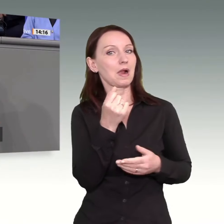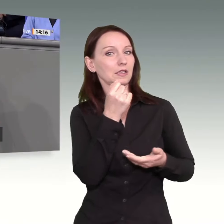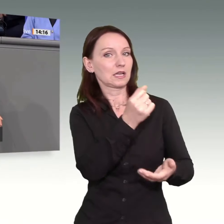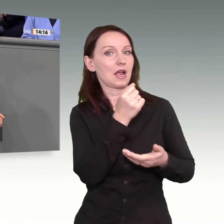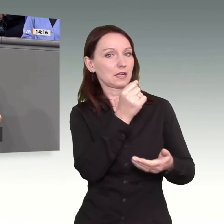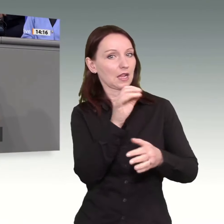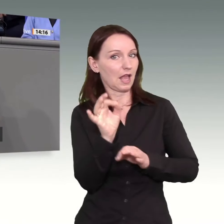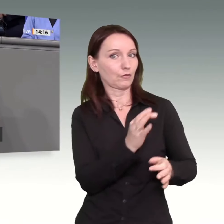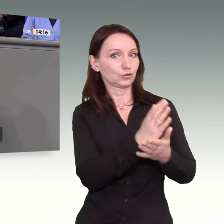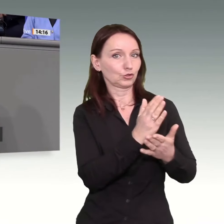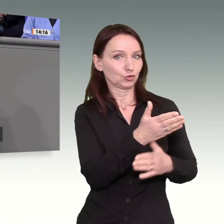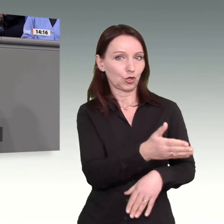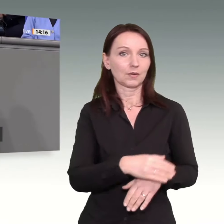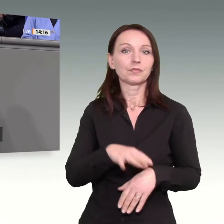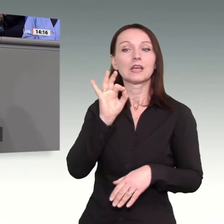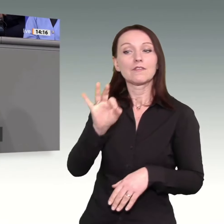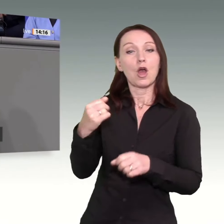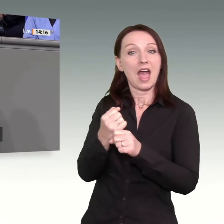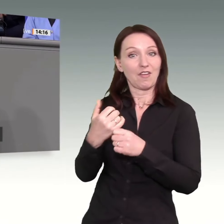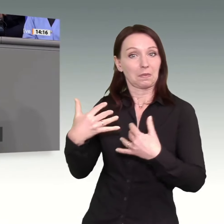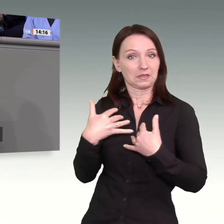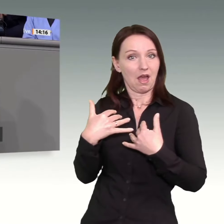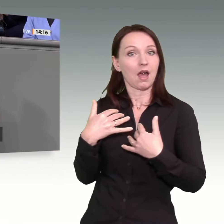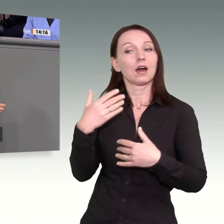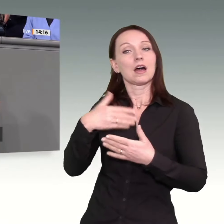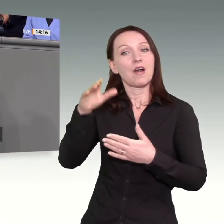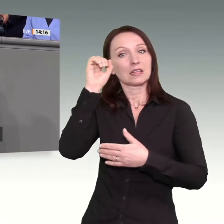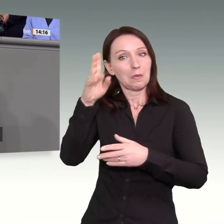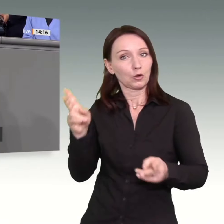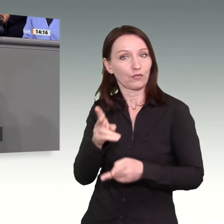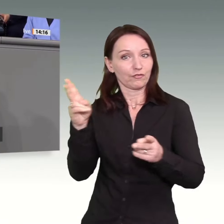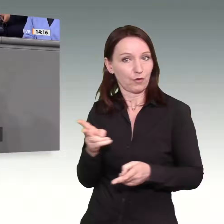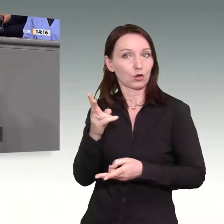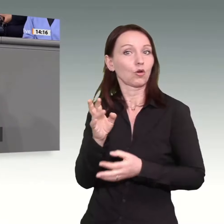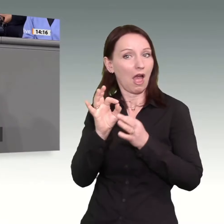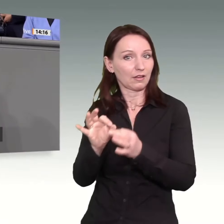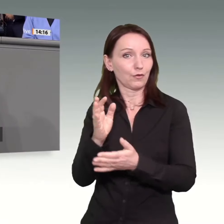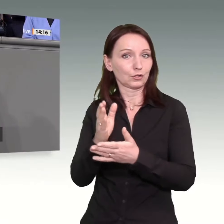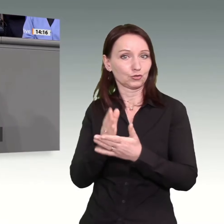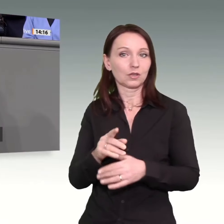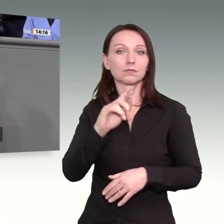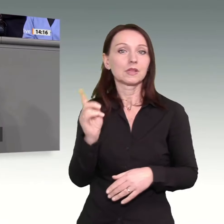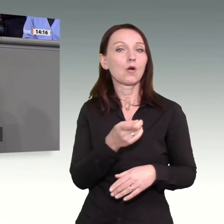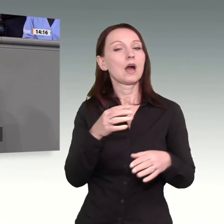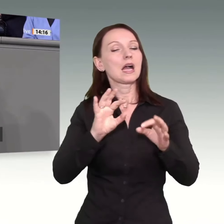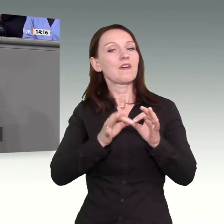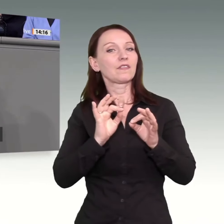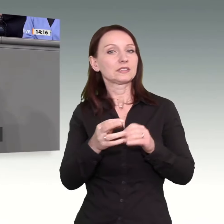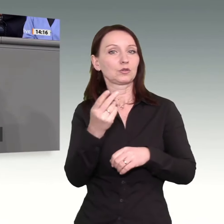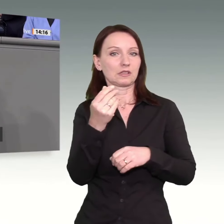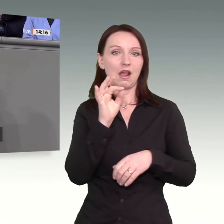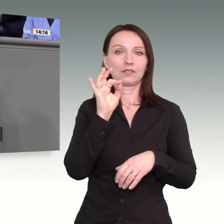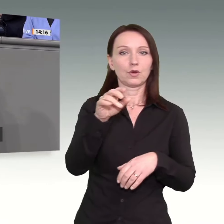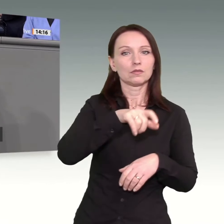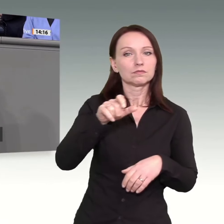und die Einführung des Qualifizierungsgeldes, mit dem insbesondere kleine und mittlere Unternehmen besser im ökologischen Wandel unterstützt werden.